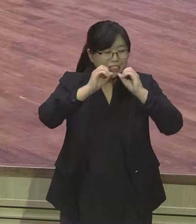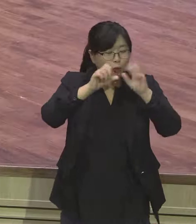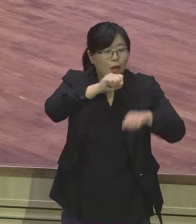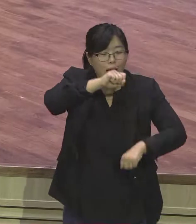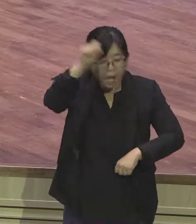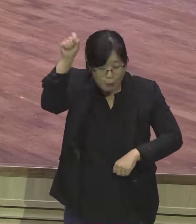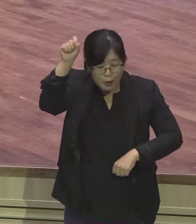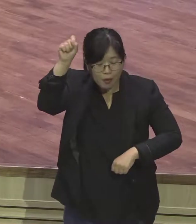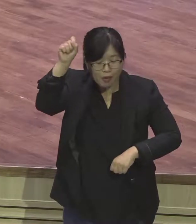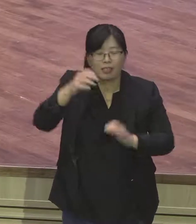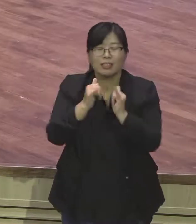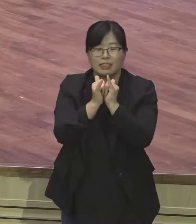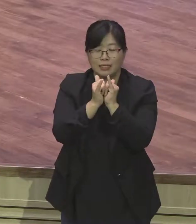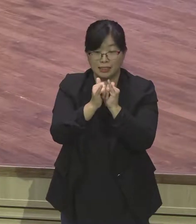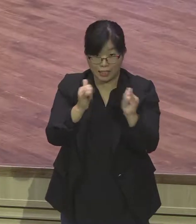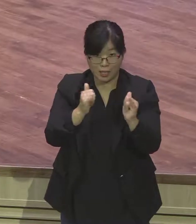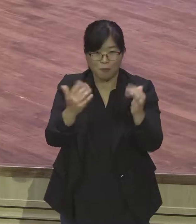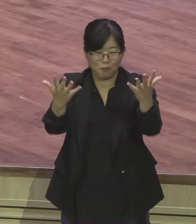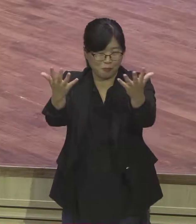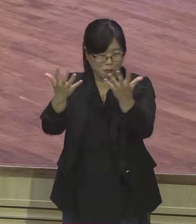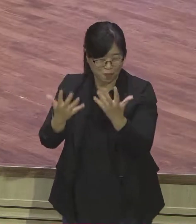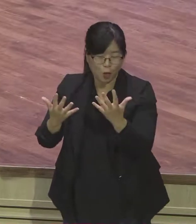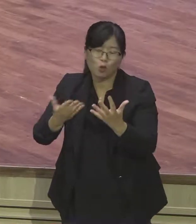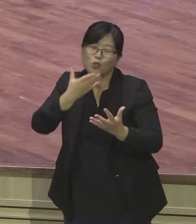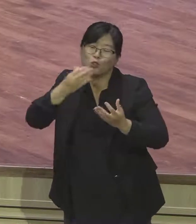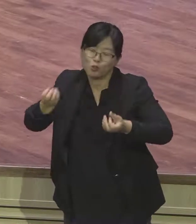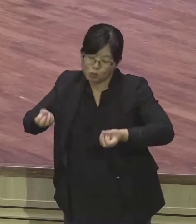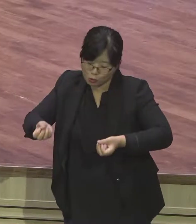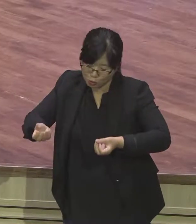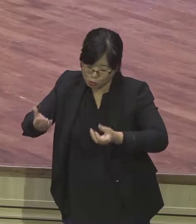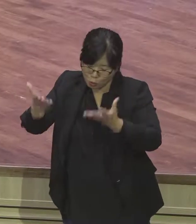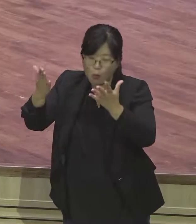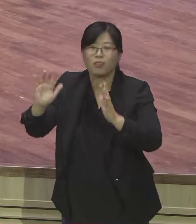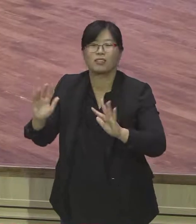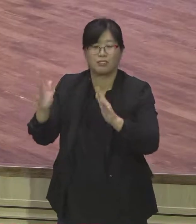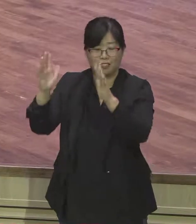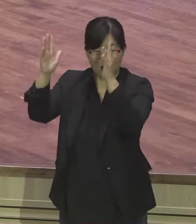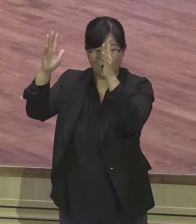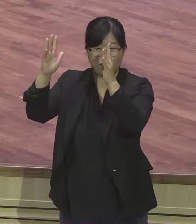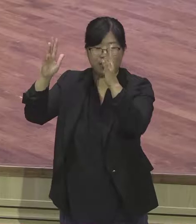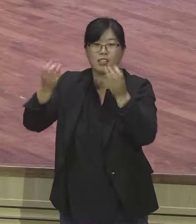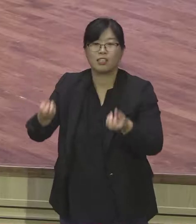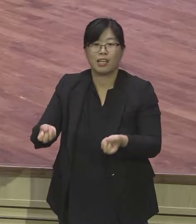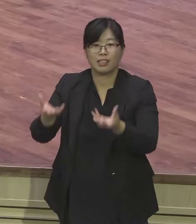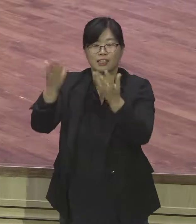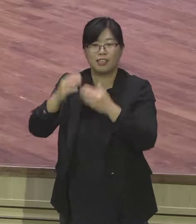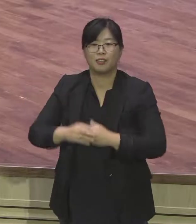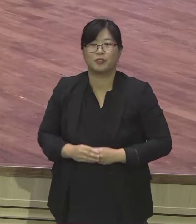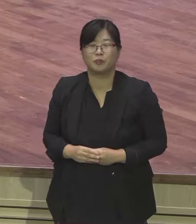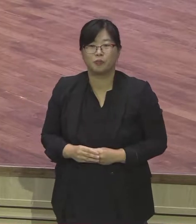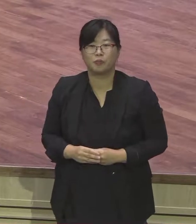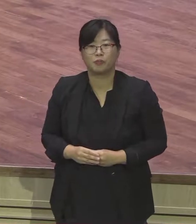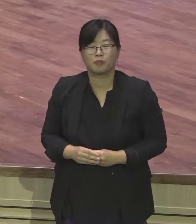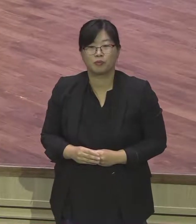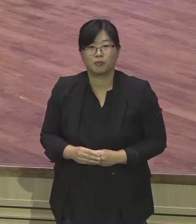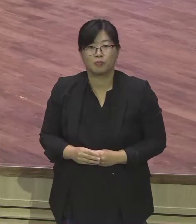시간표였습니다. 한 명 이상 전도를 한 분들을 이렇게 오늘